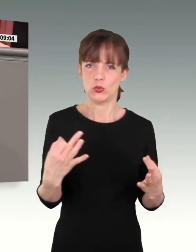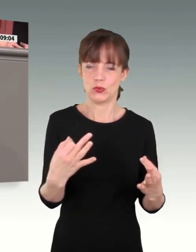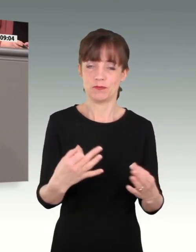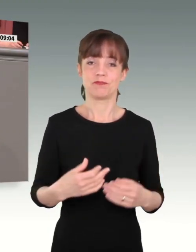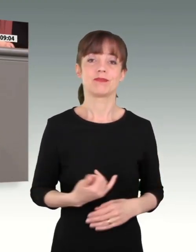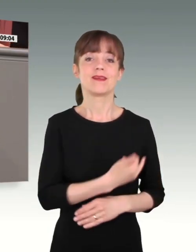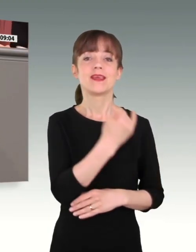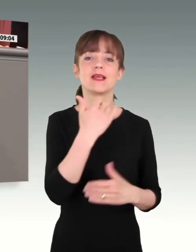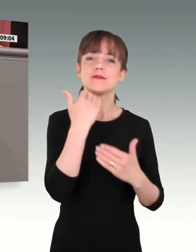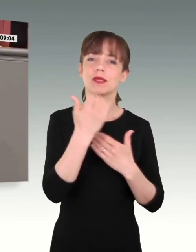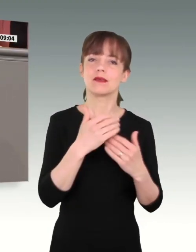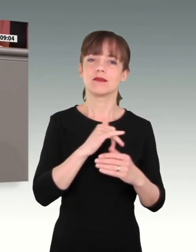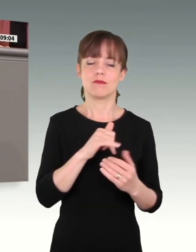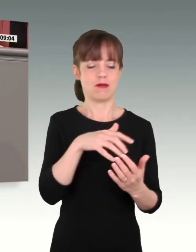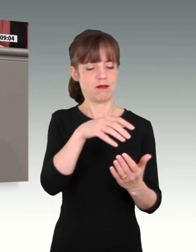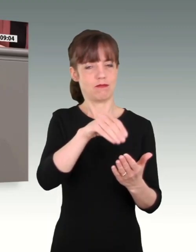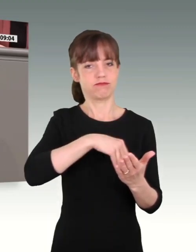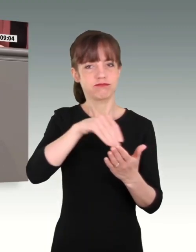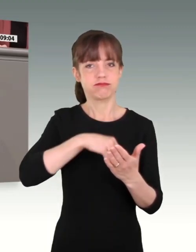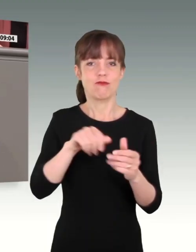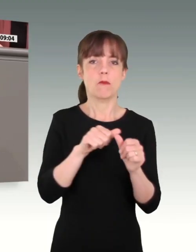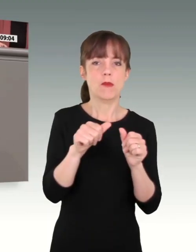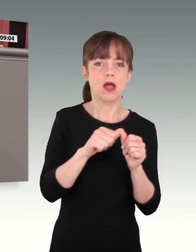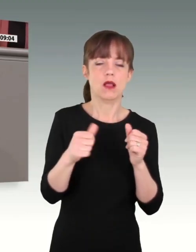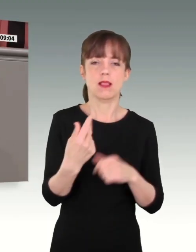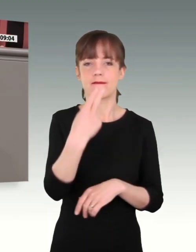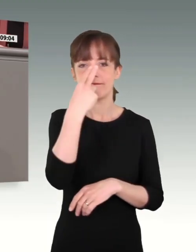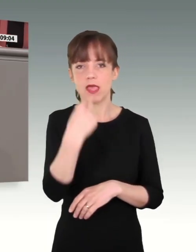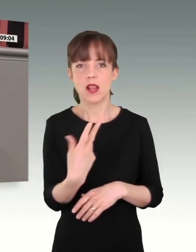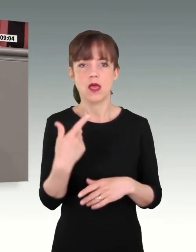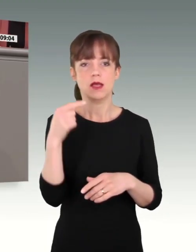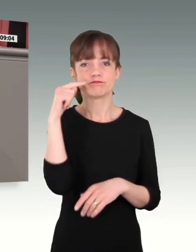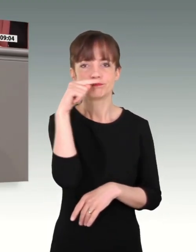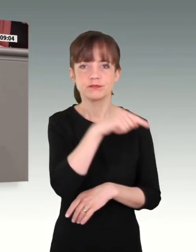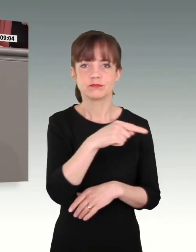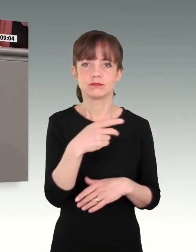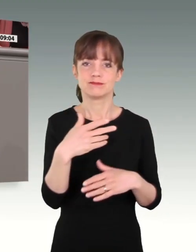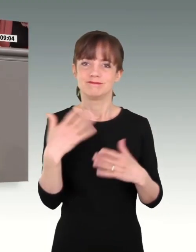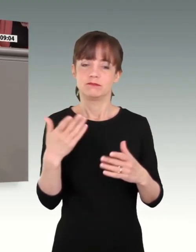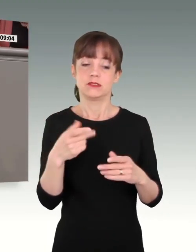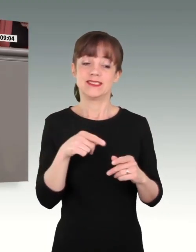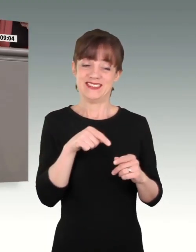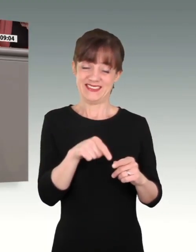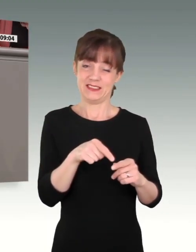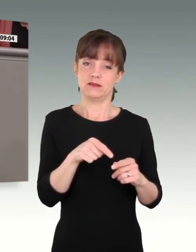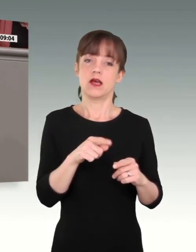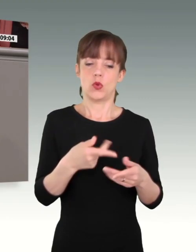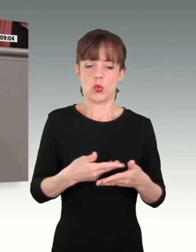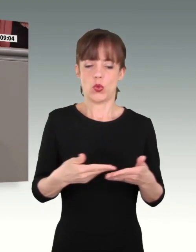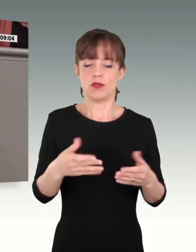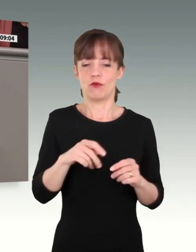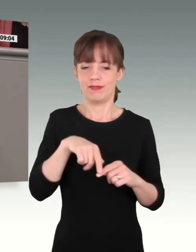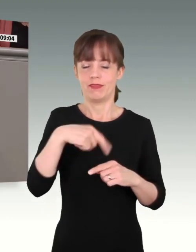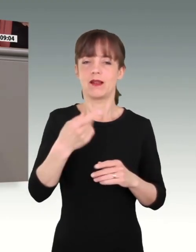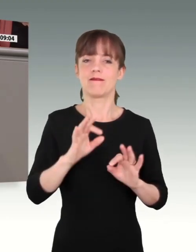listet immer Mängel, Fehler, Versäumnisse auf. Und im besten Fall ist er eine Grundlage für Verbesserungen, die das